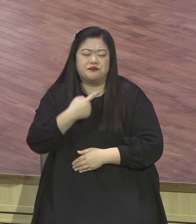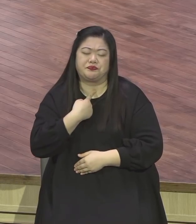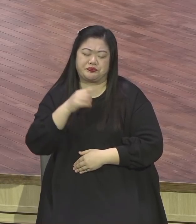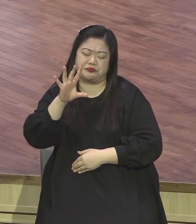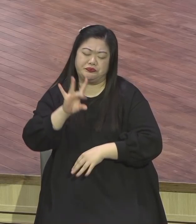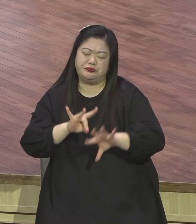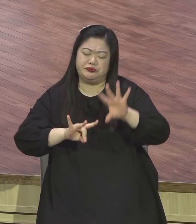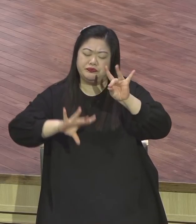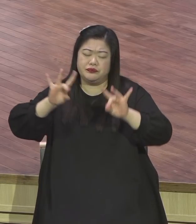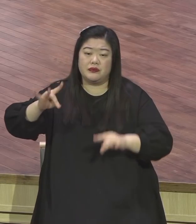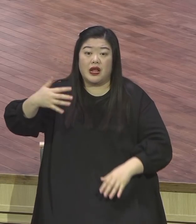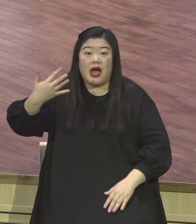담비를 받을 수 없어요